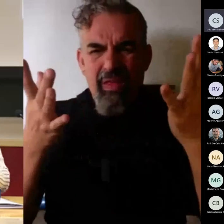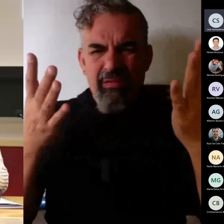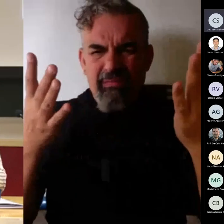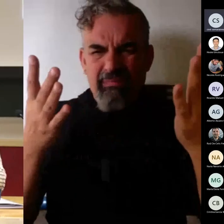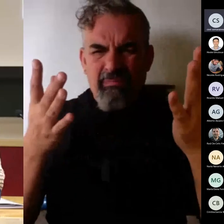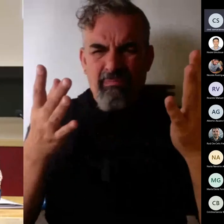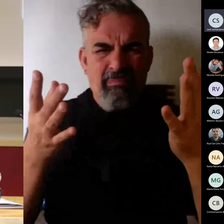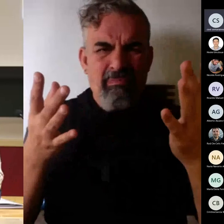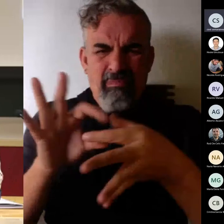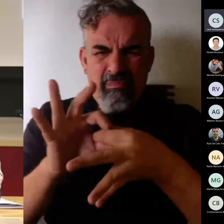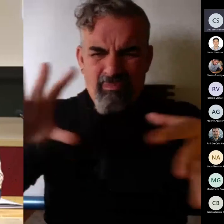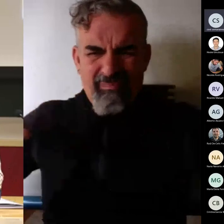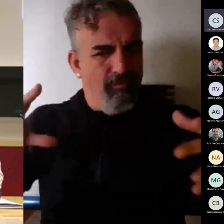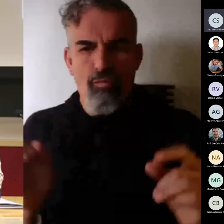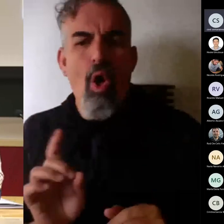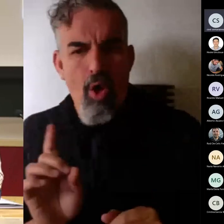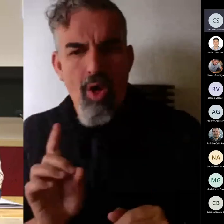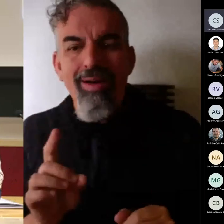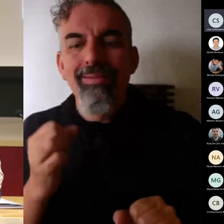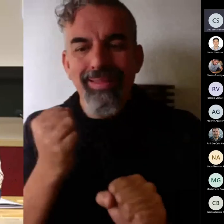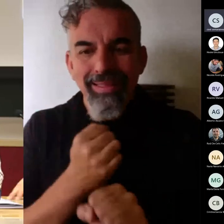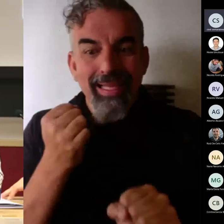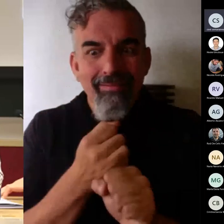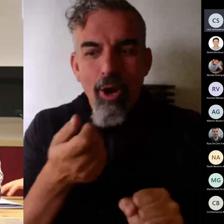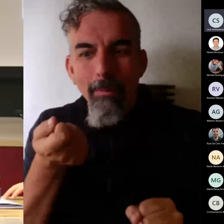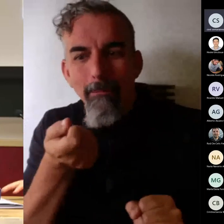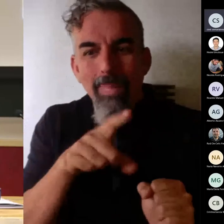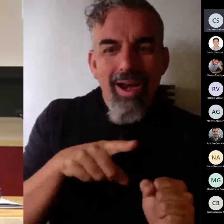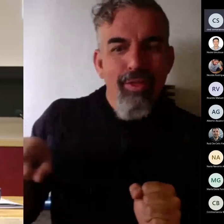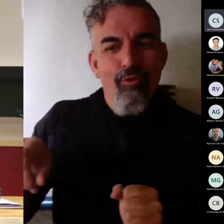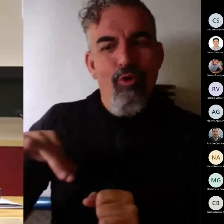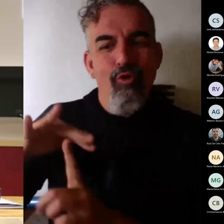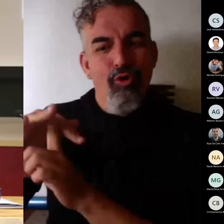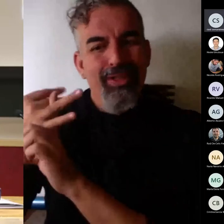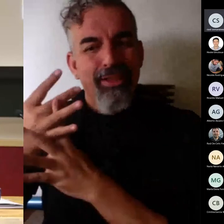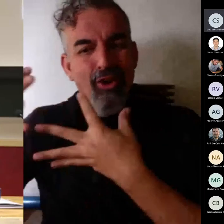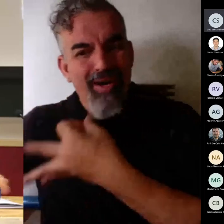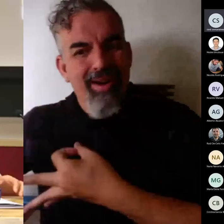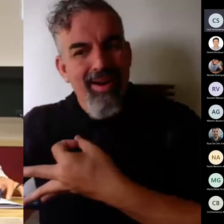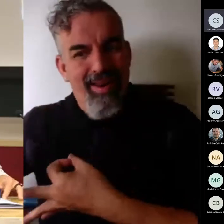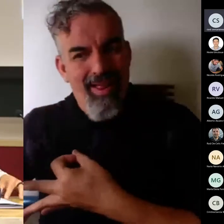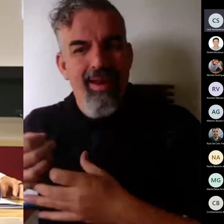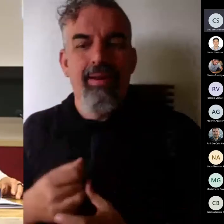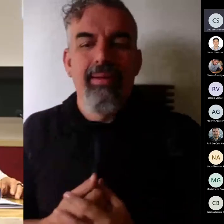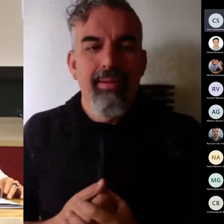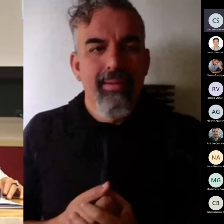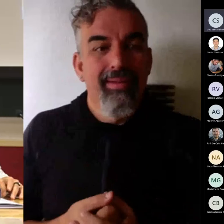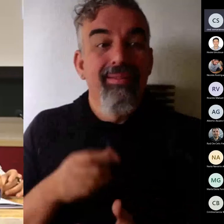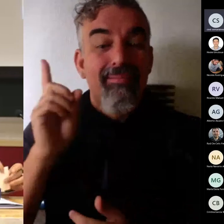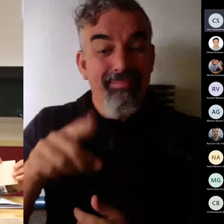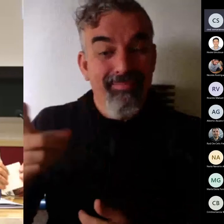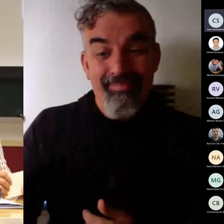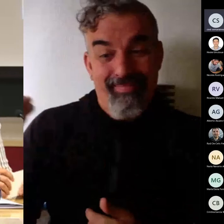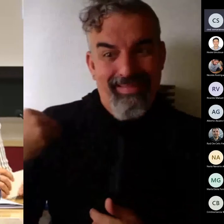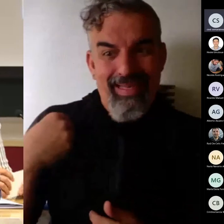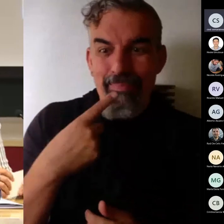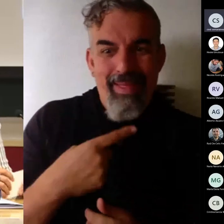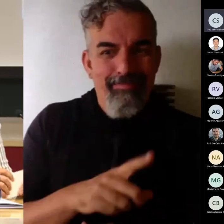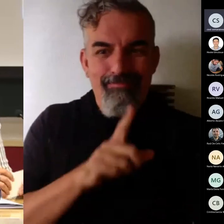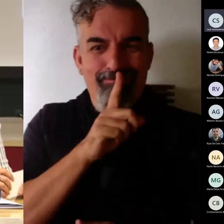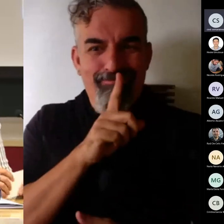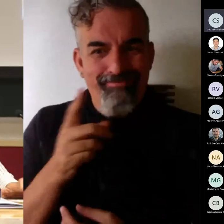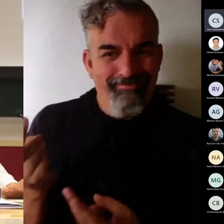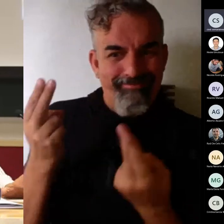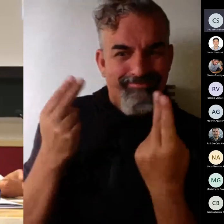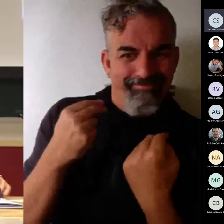simulen o que trabajen en esos contextos reales y me dicen que me calle ya que está